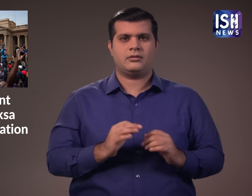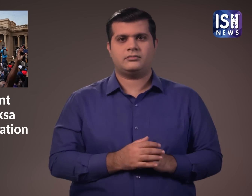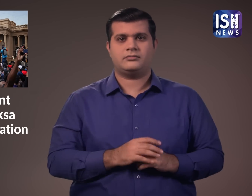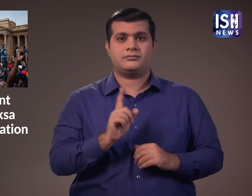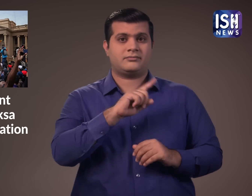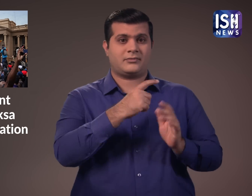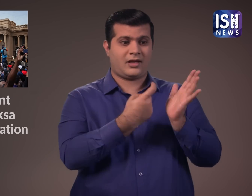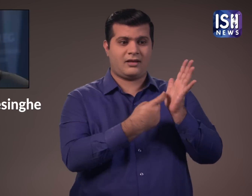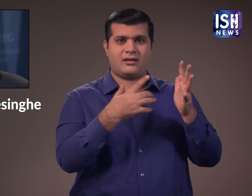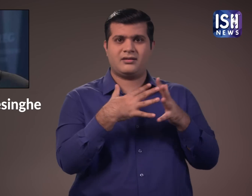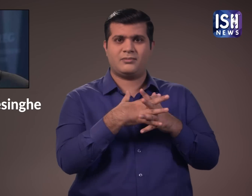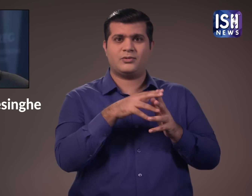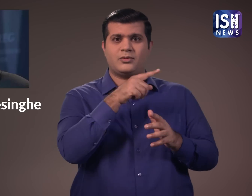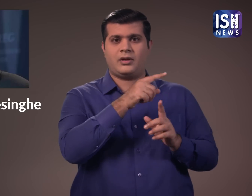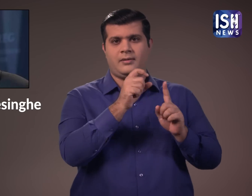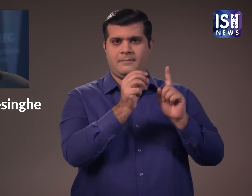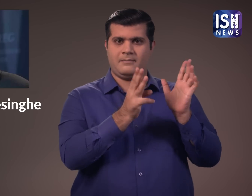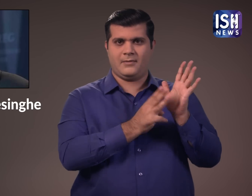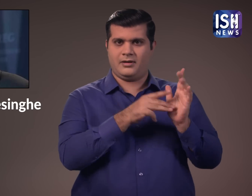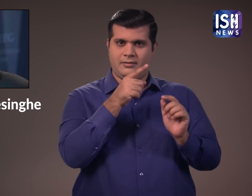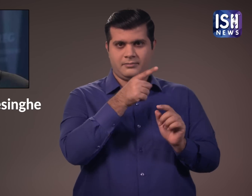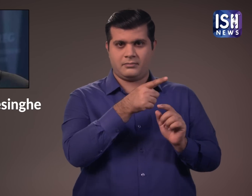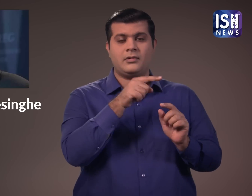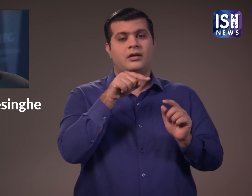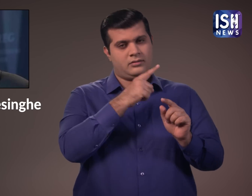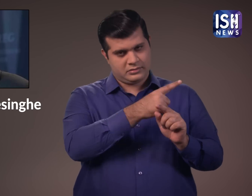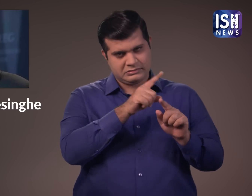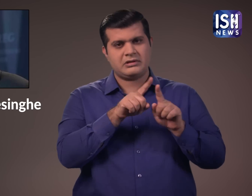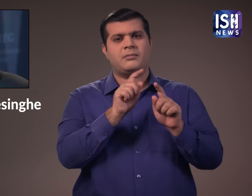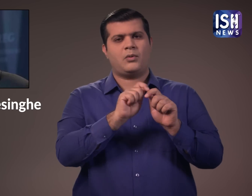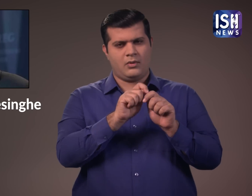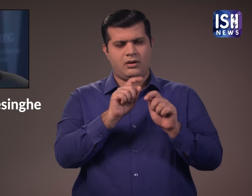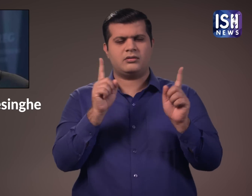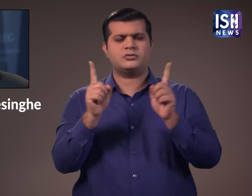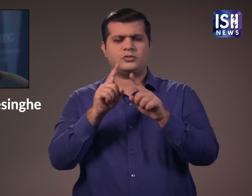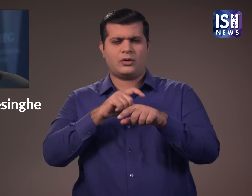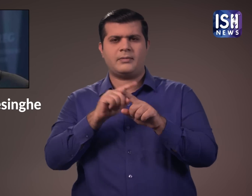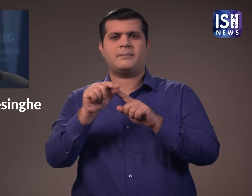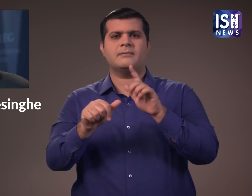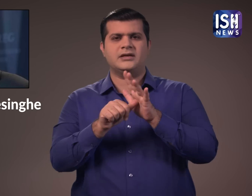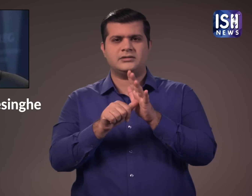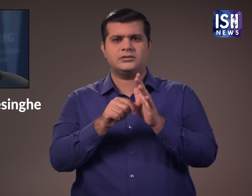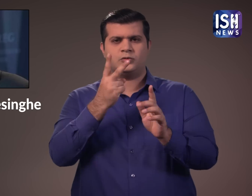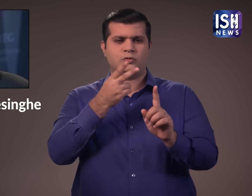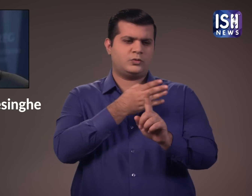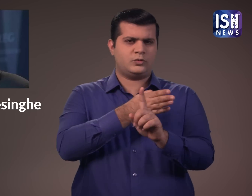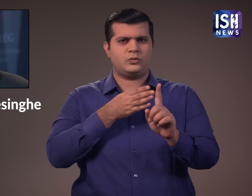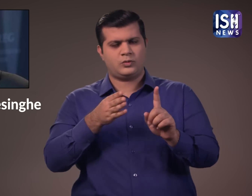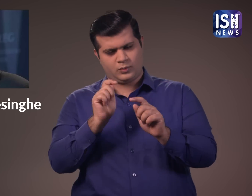प्रधानमंत्री रैनल विक्रमा सिंगे वर्तमान में कार्यवाहक राश्ट्रपती के रूप में कार्यात है